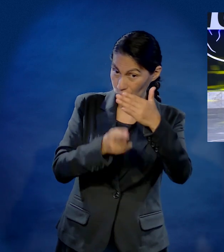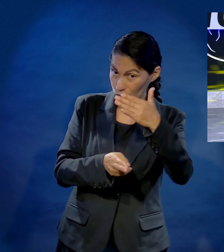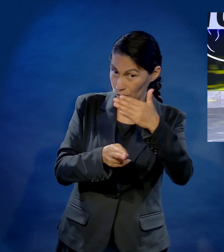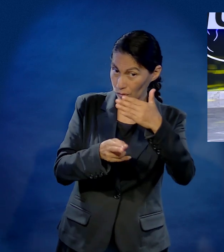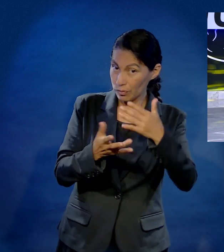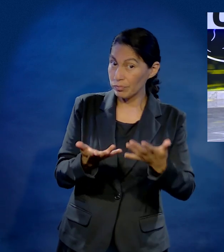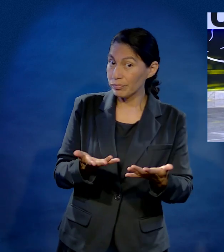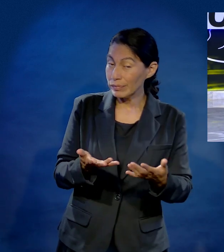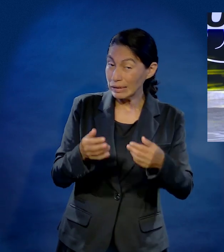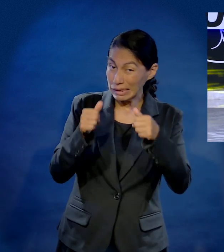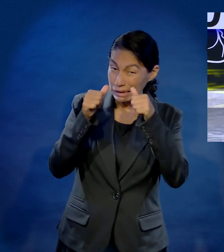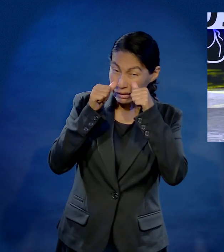naturaleza?